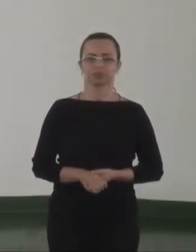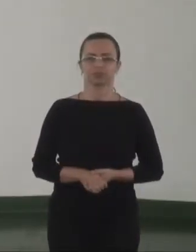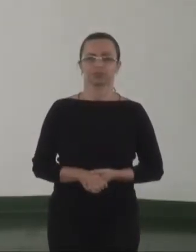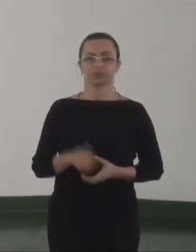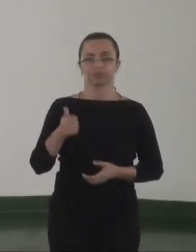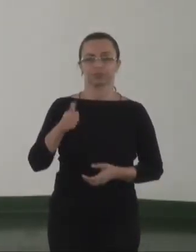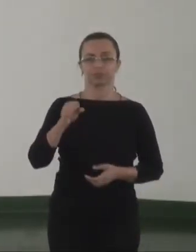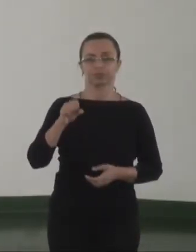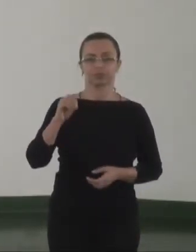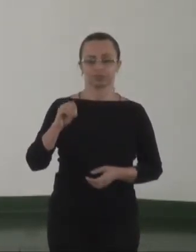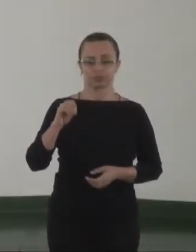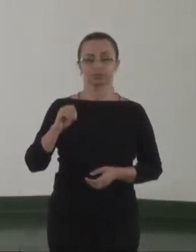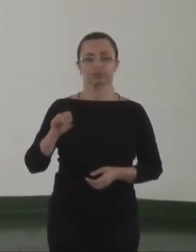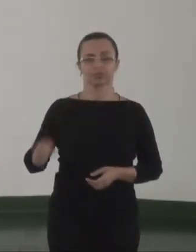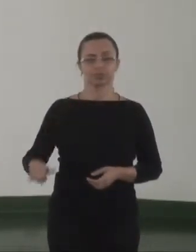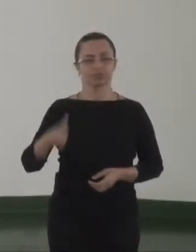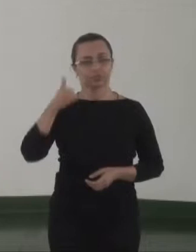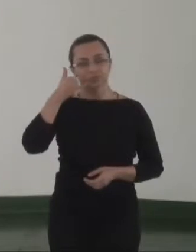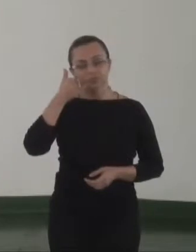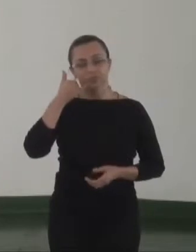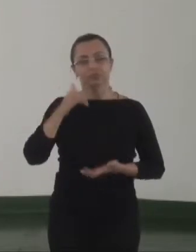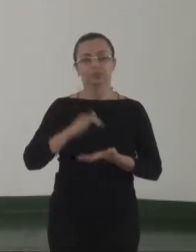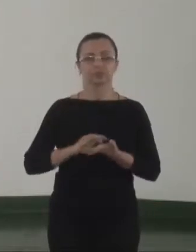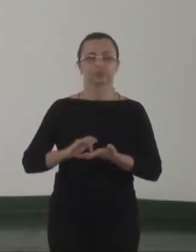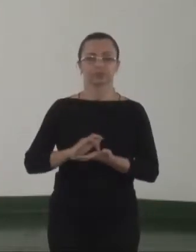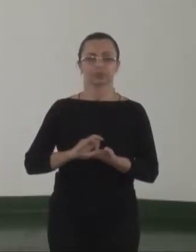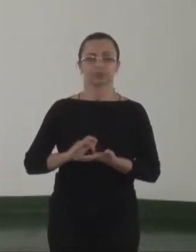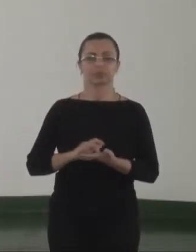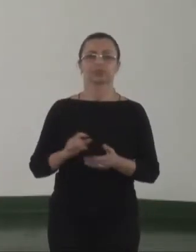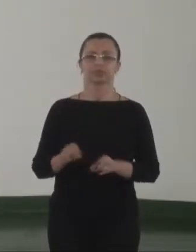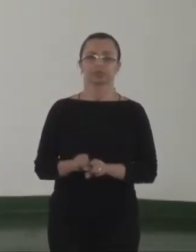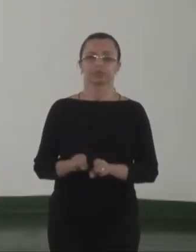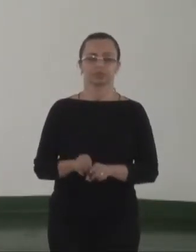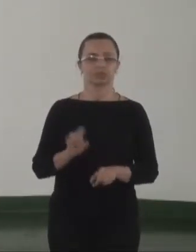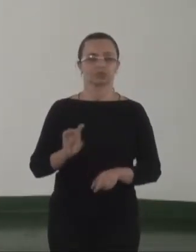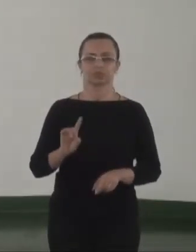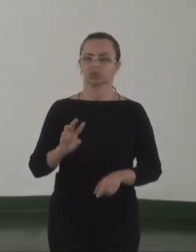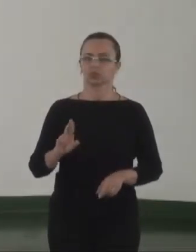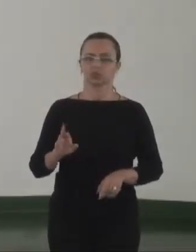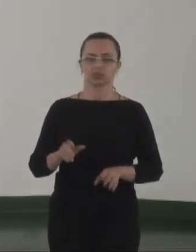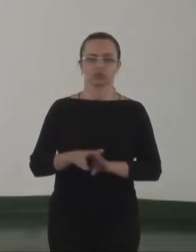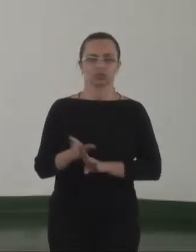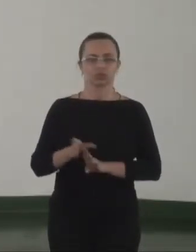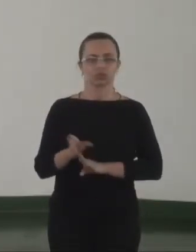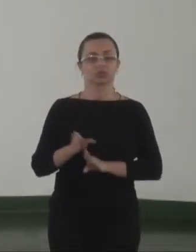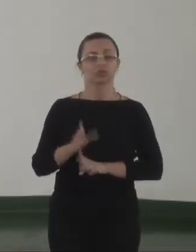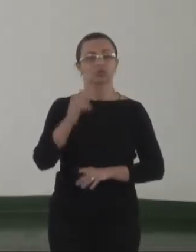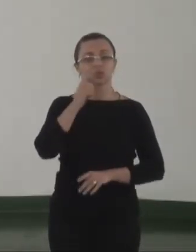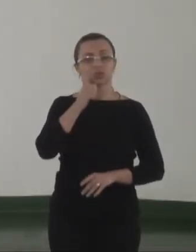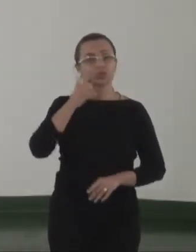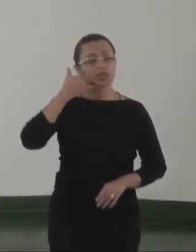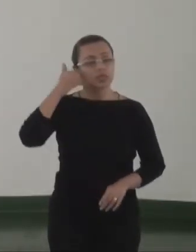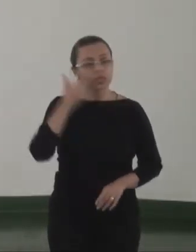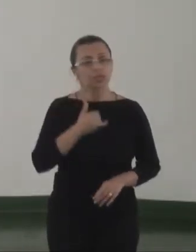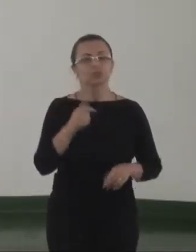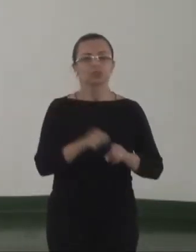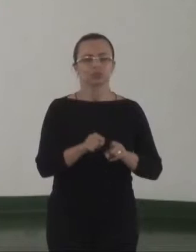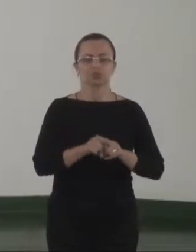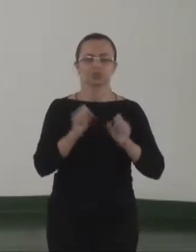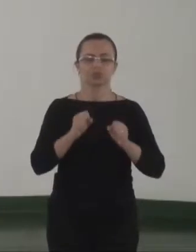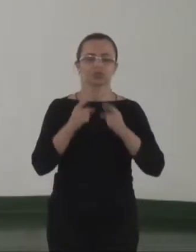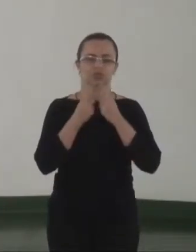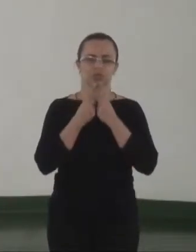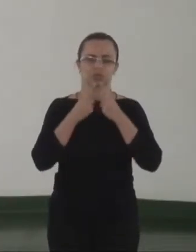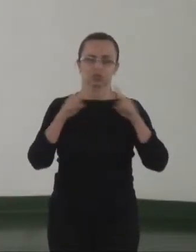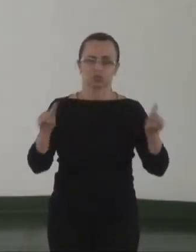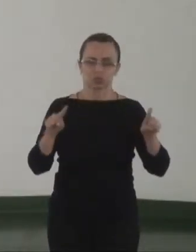da SPM, que agora também serve não apenas como orientação às mulheres, mas como diz que denúncia.